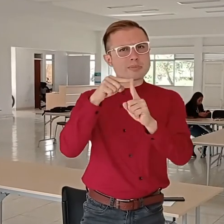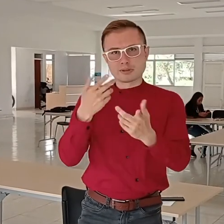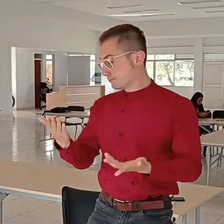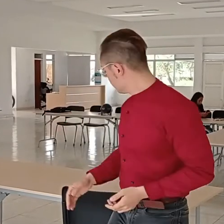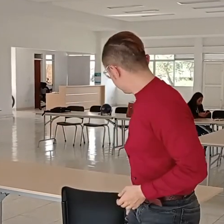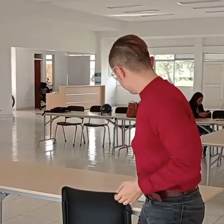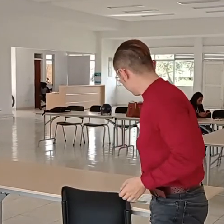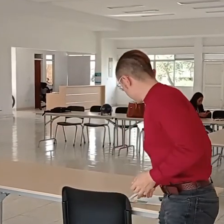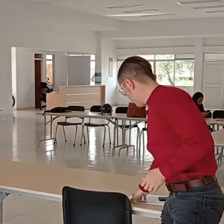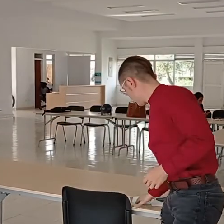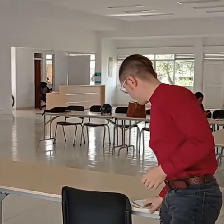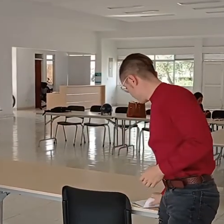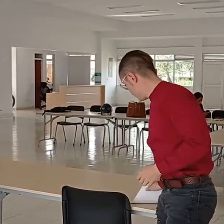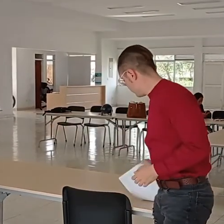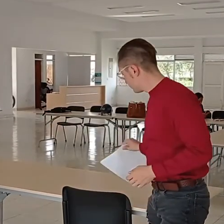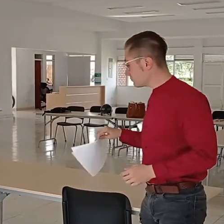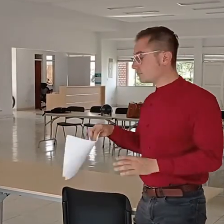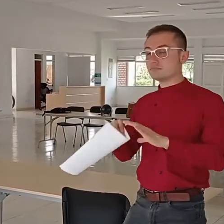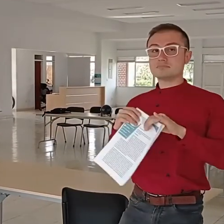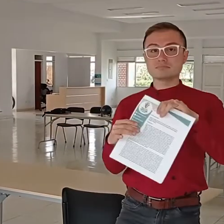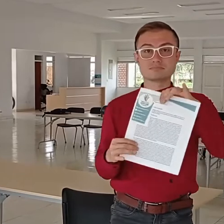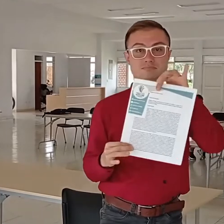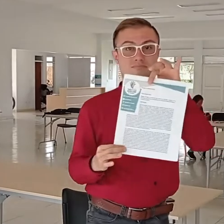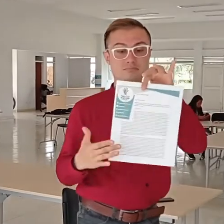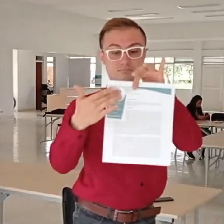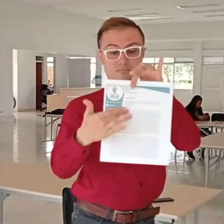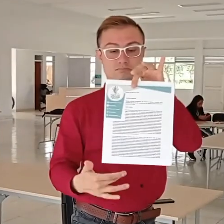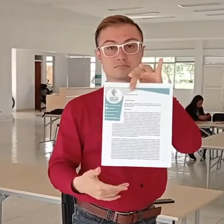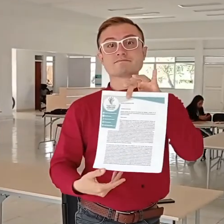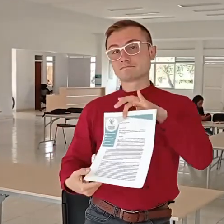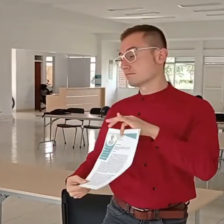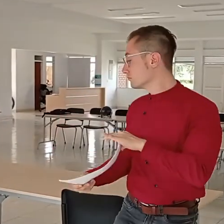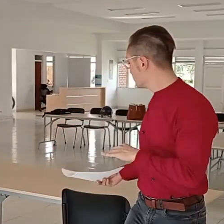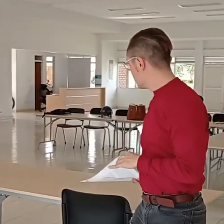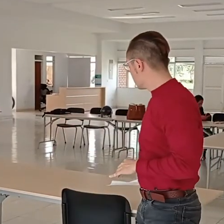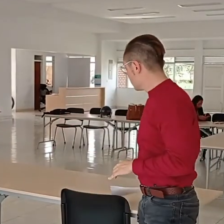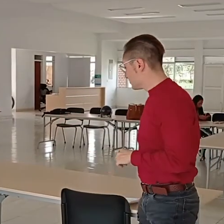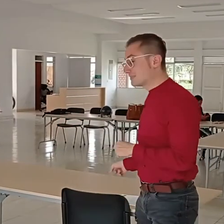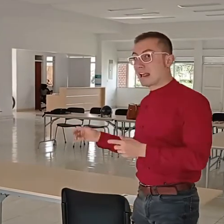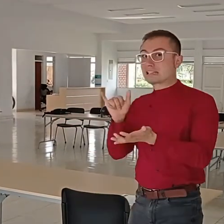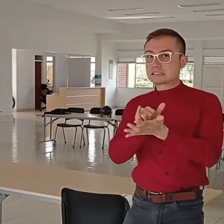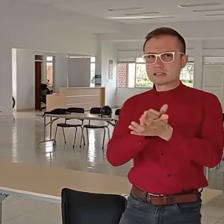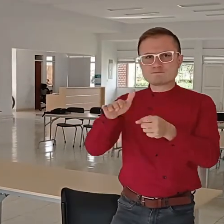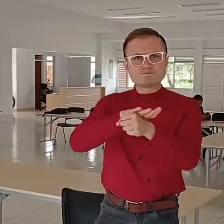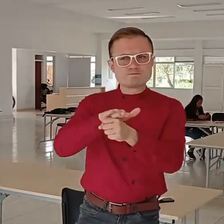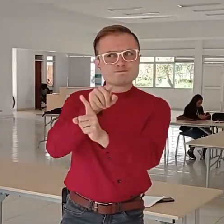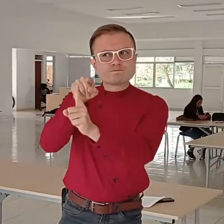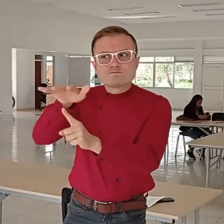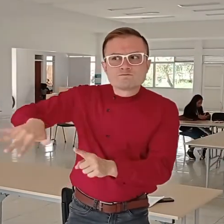documento, nuestro objetivo es dejar evidencia clara de